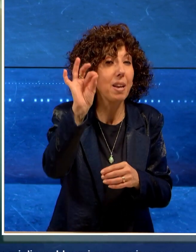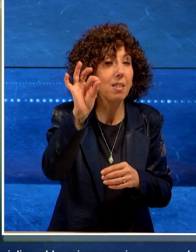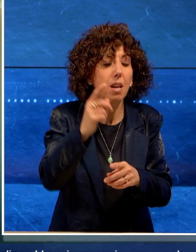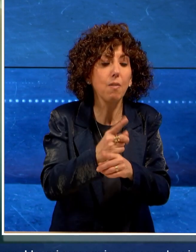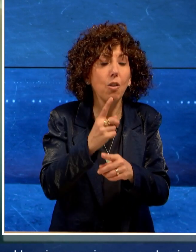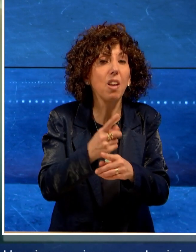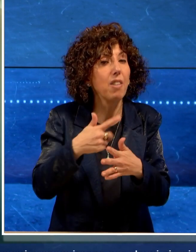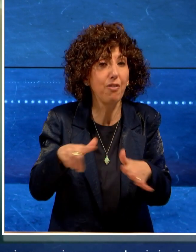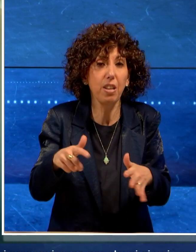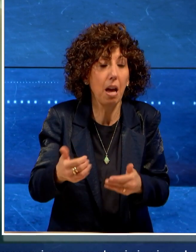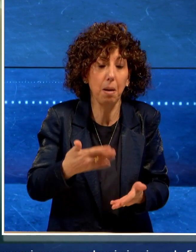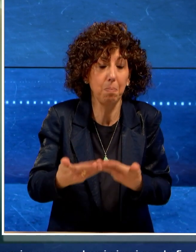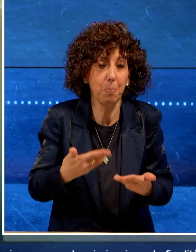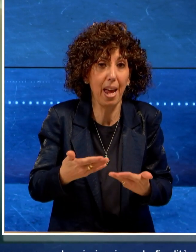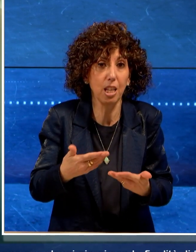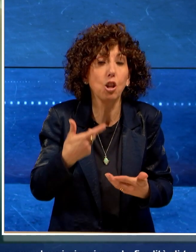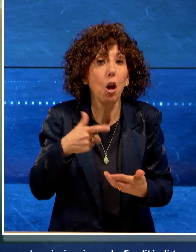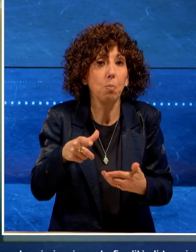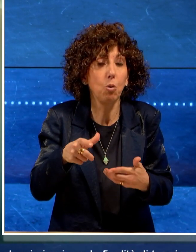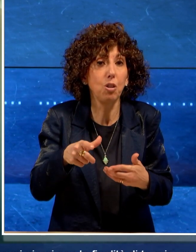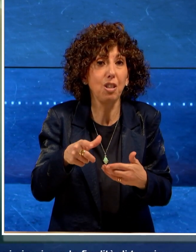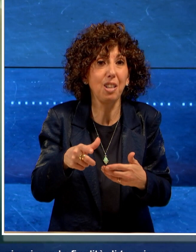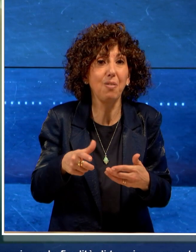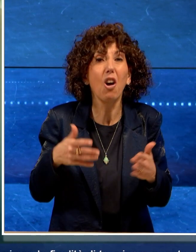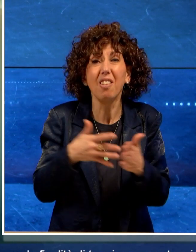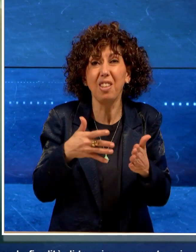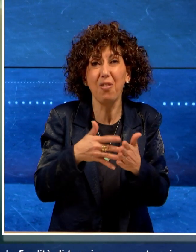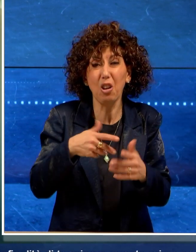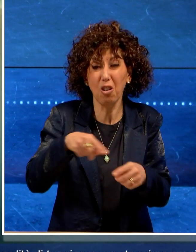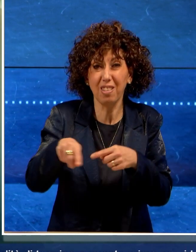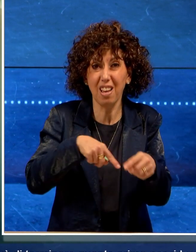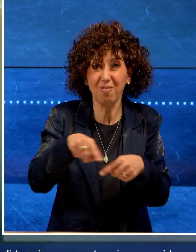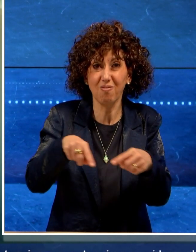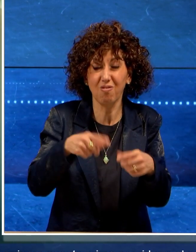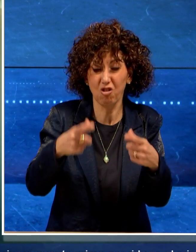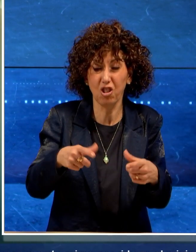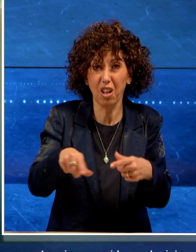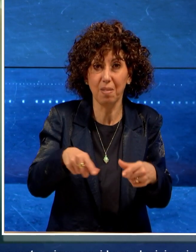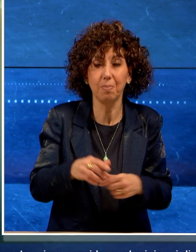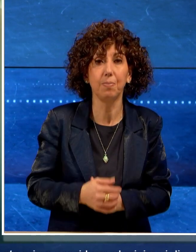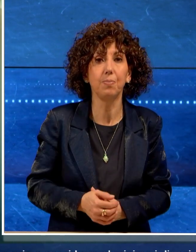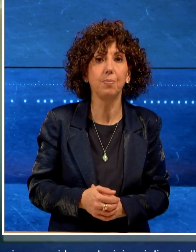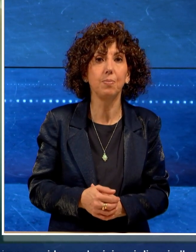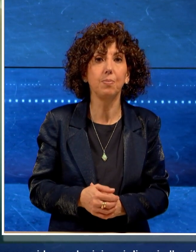terminare quanto prima per ridurre al minimo i disagi alla cittadinanza.